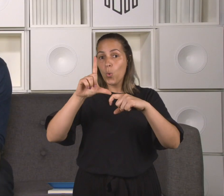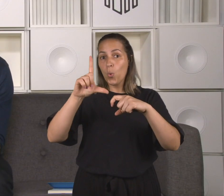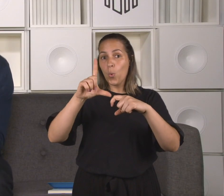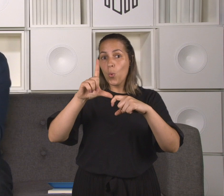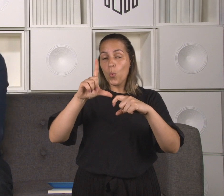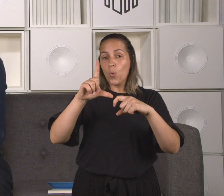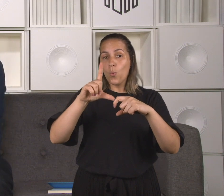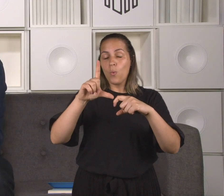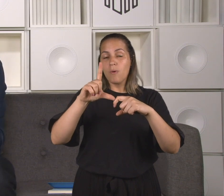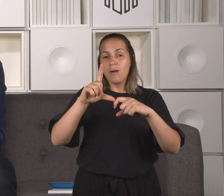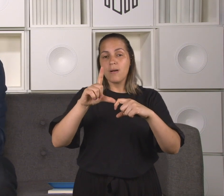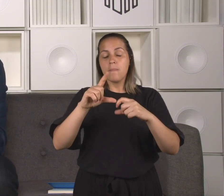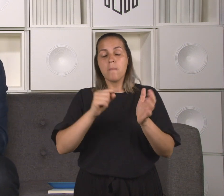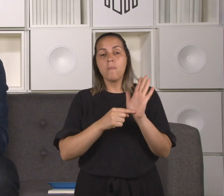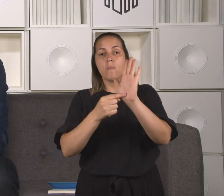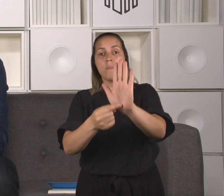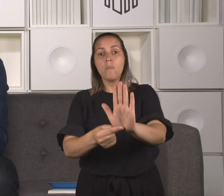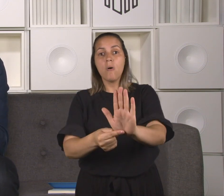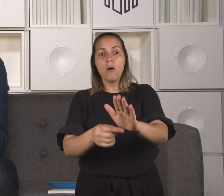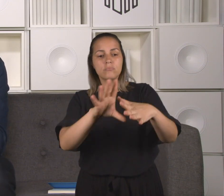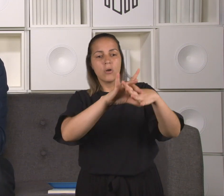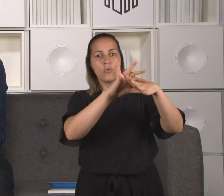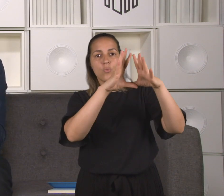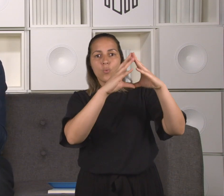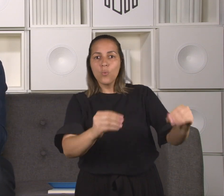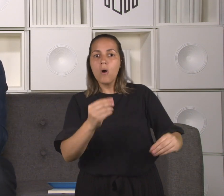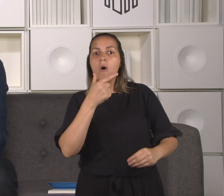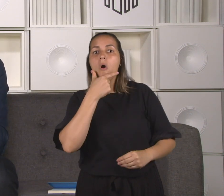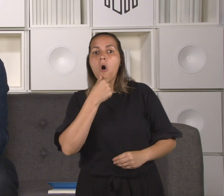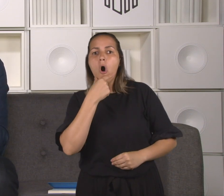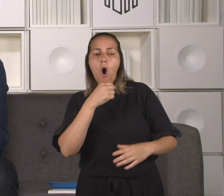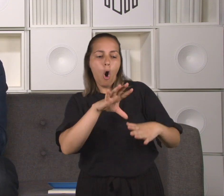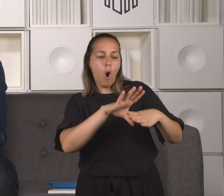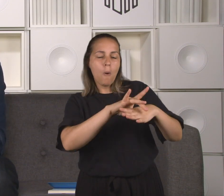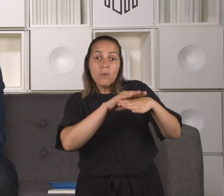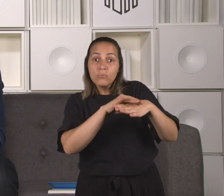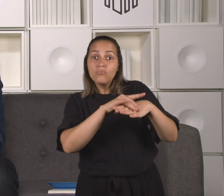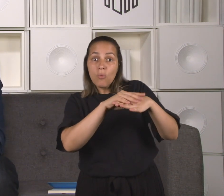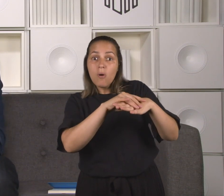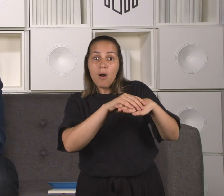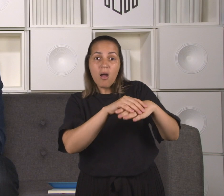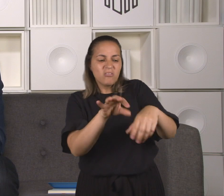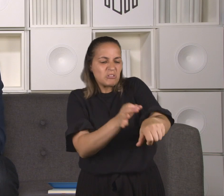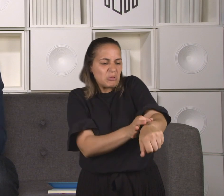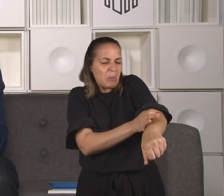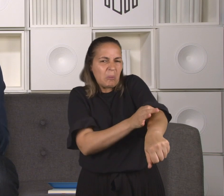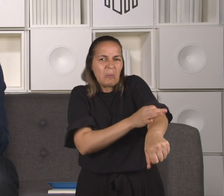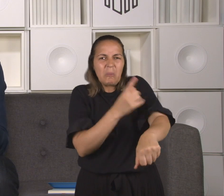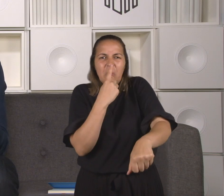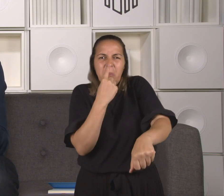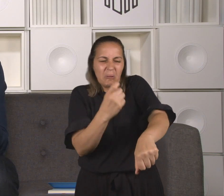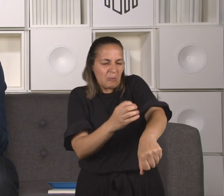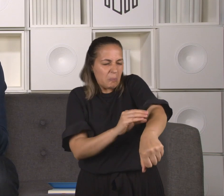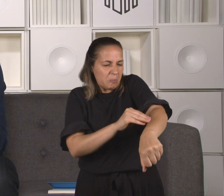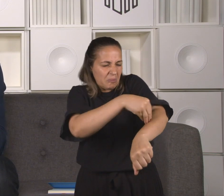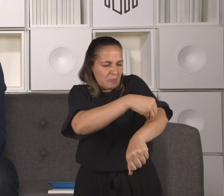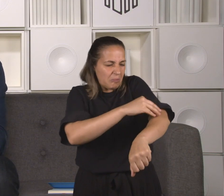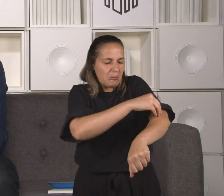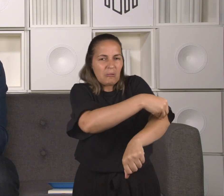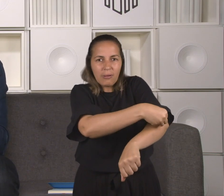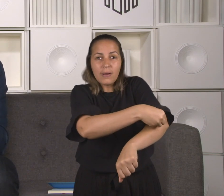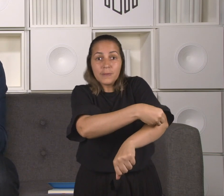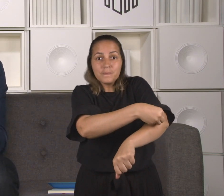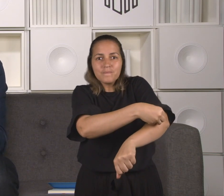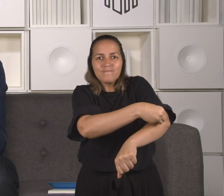leproso é muito importante. Você se lembra que no Evangelho de João, especialmente, os milagres de Jesus são